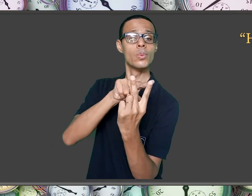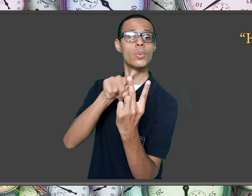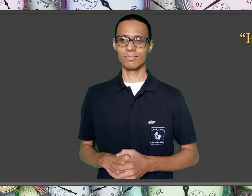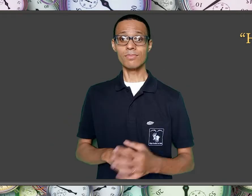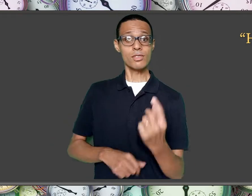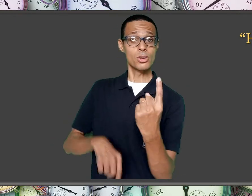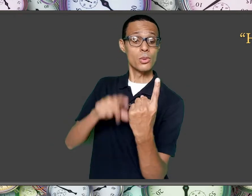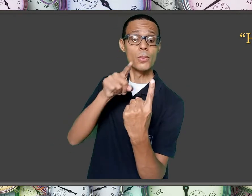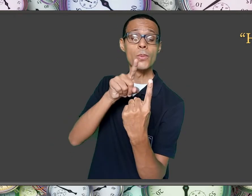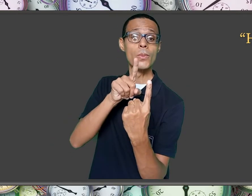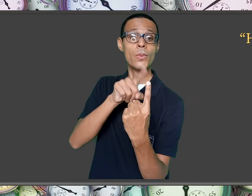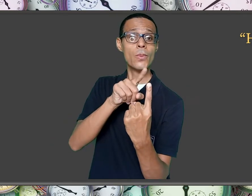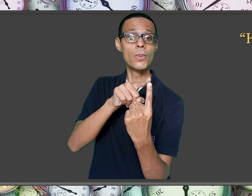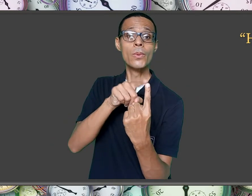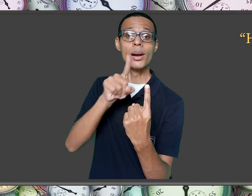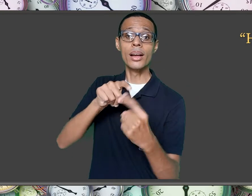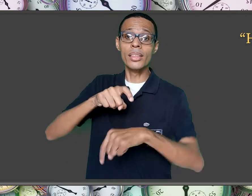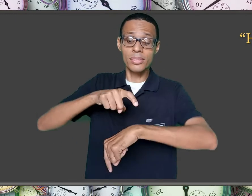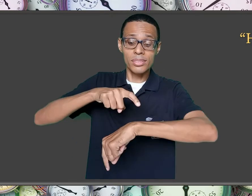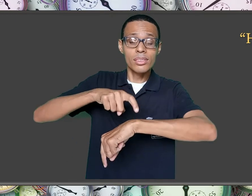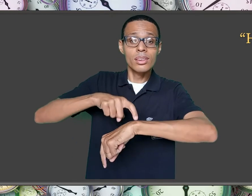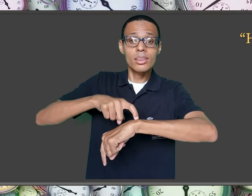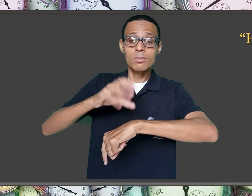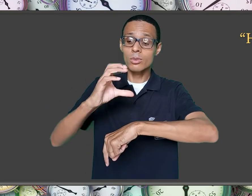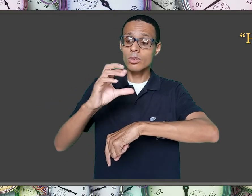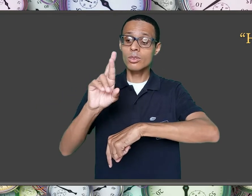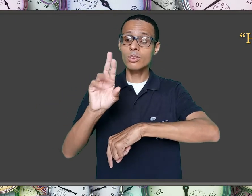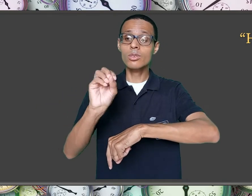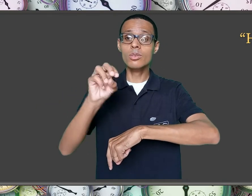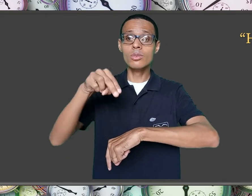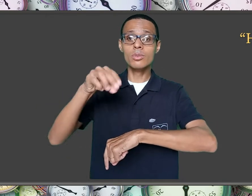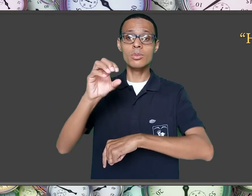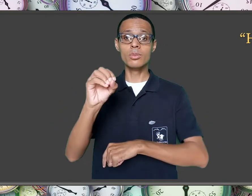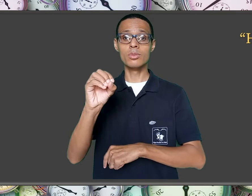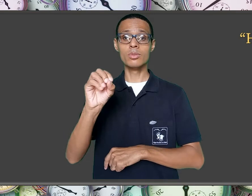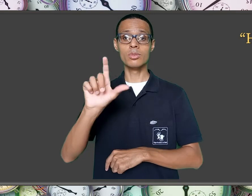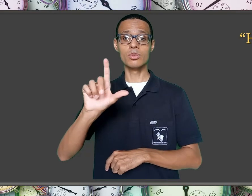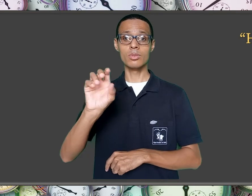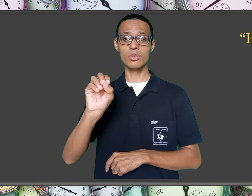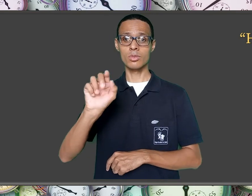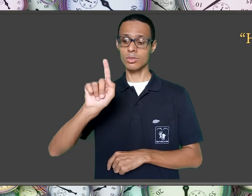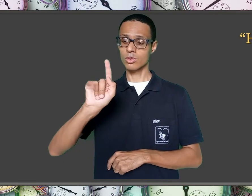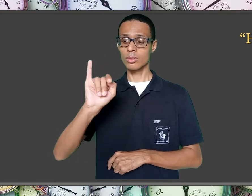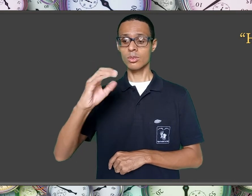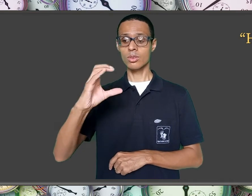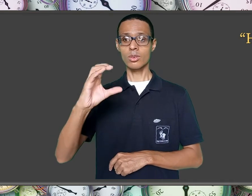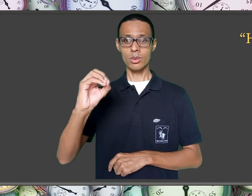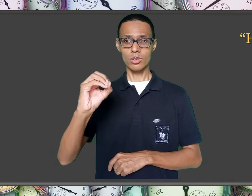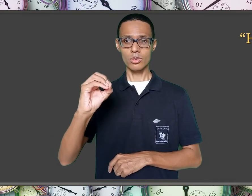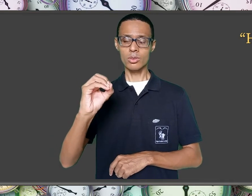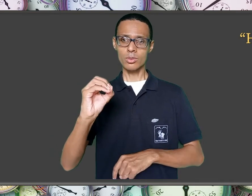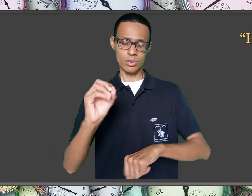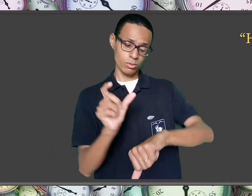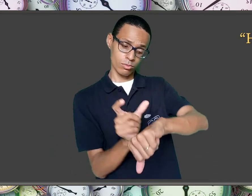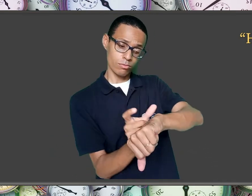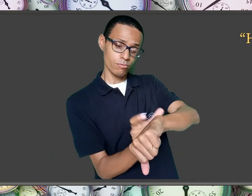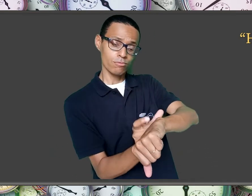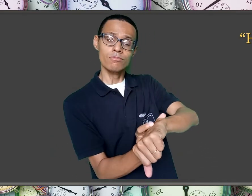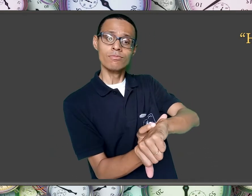O primeiro é para referir o tempo cronológico. Nós apontamos o relógio no pulso e perguntamos que horas